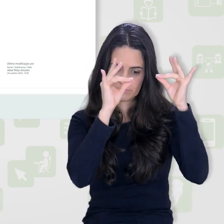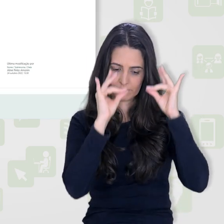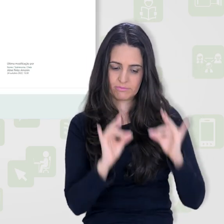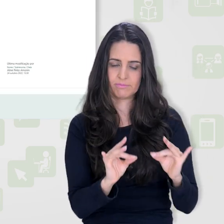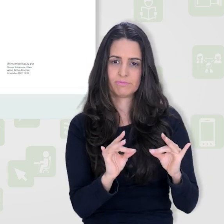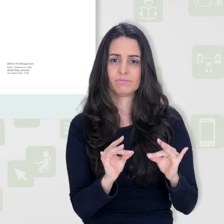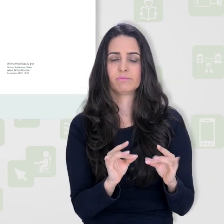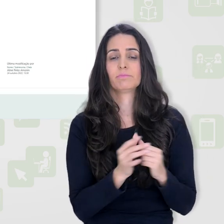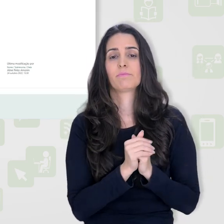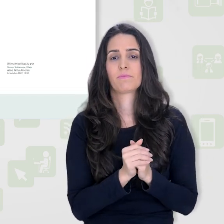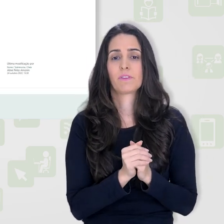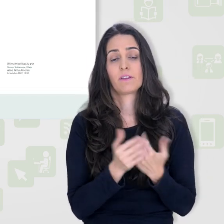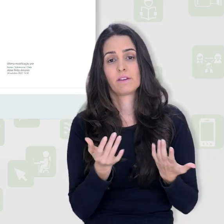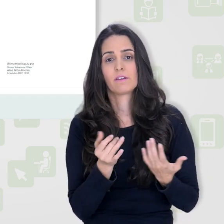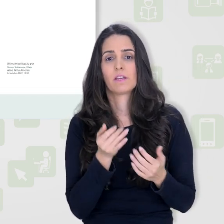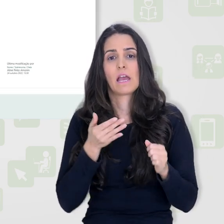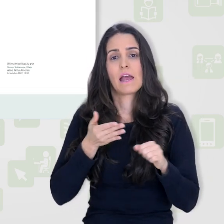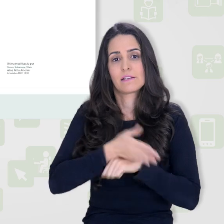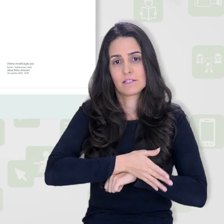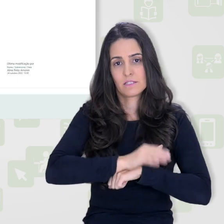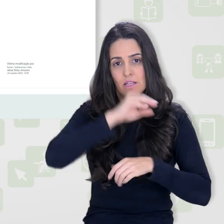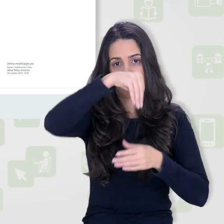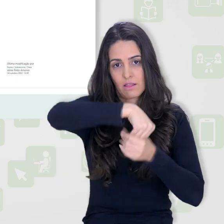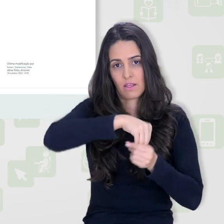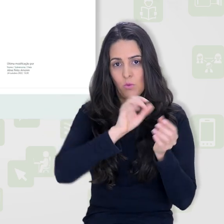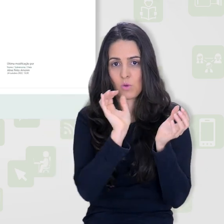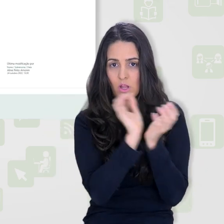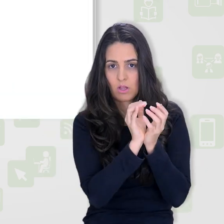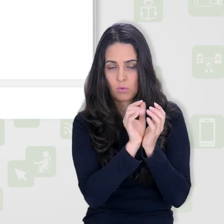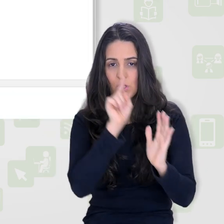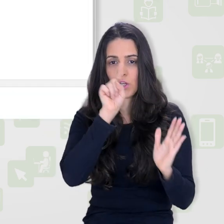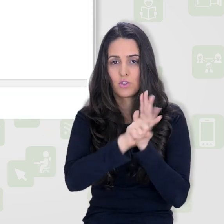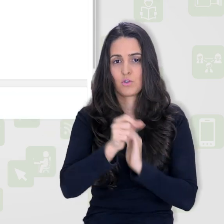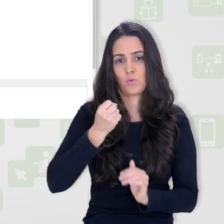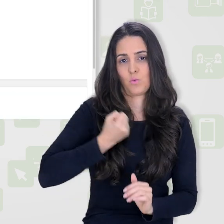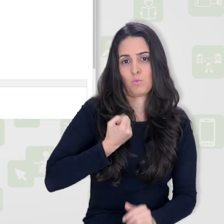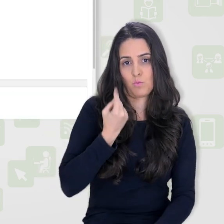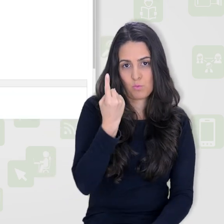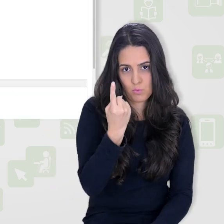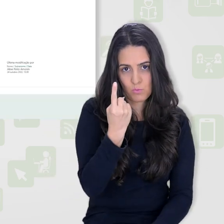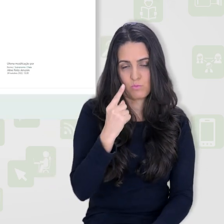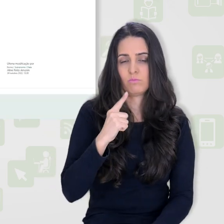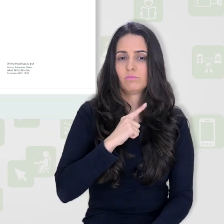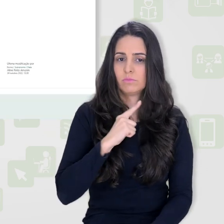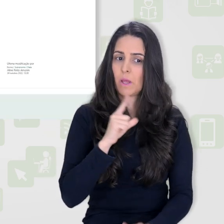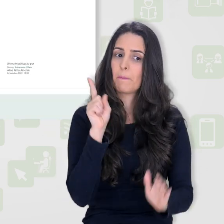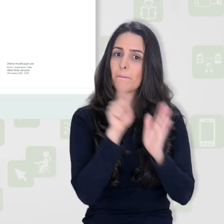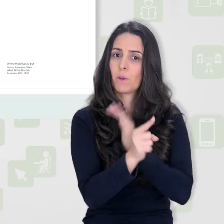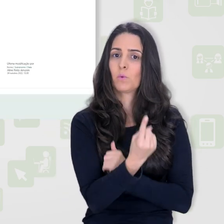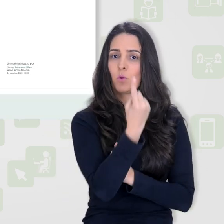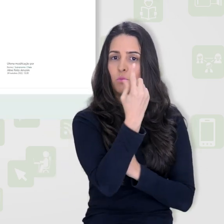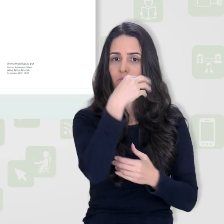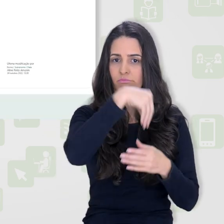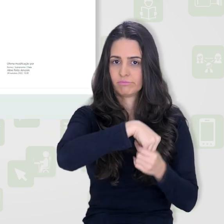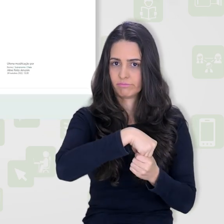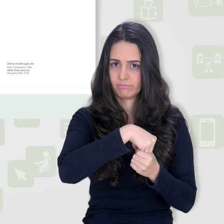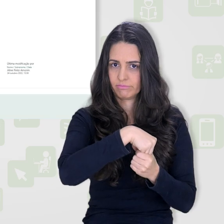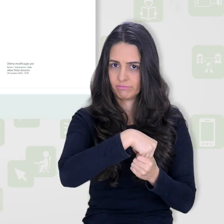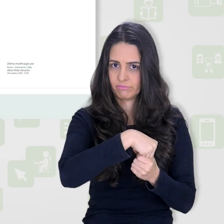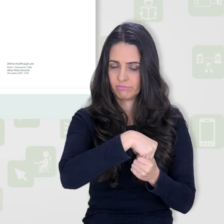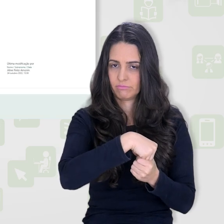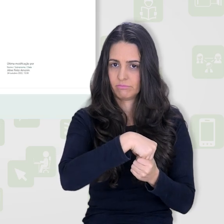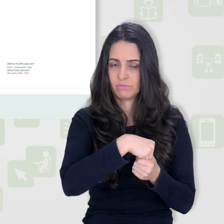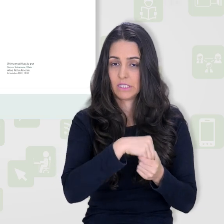Então, veja que aqui, eu, acessando a categoria questionário 1, eu já tenho